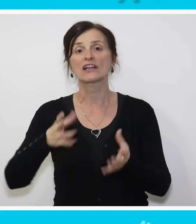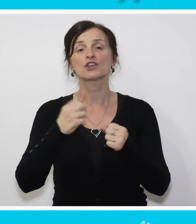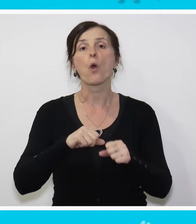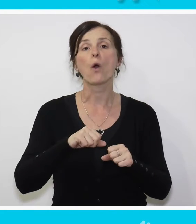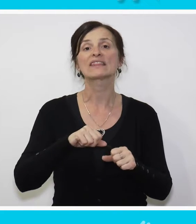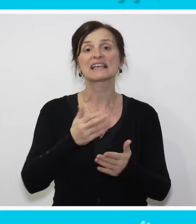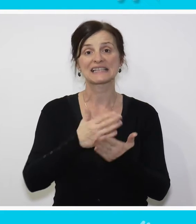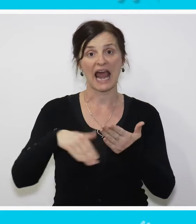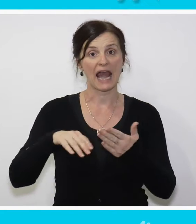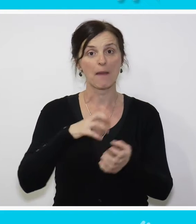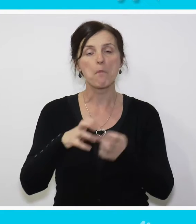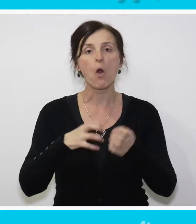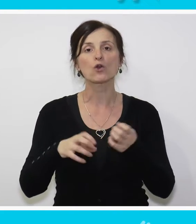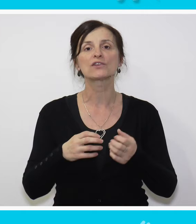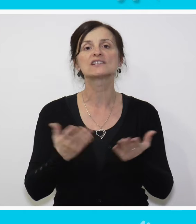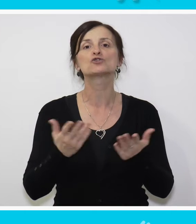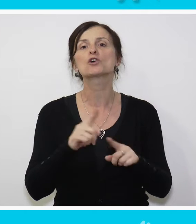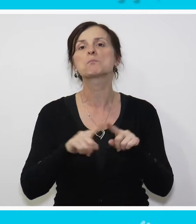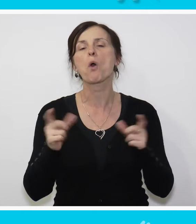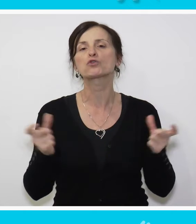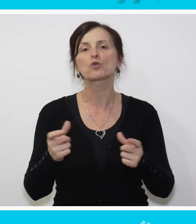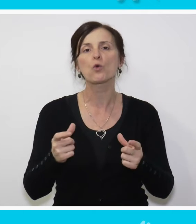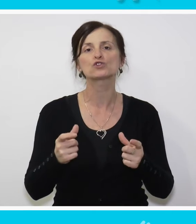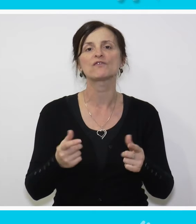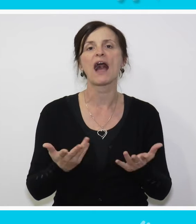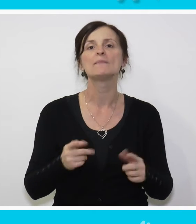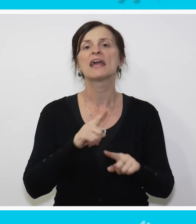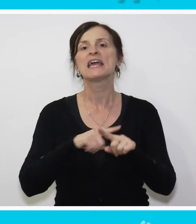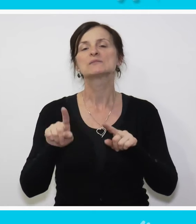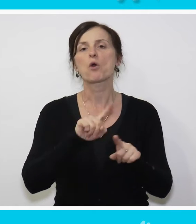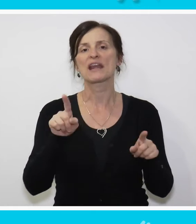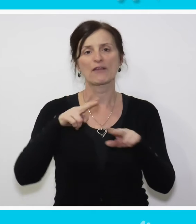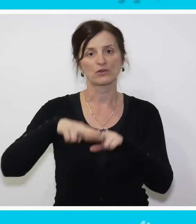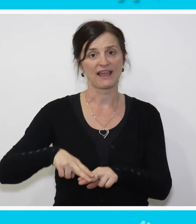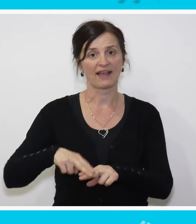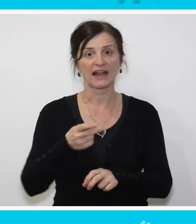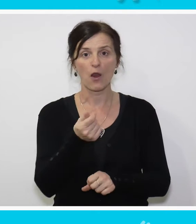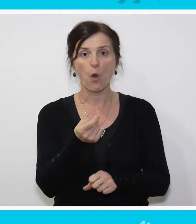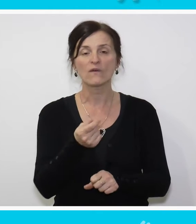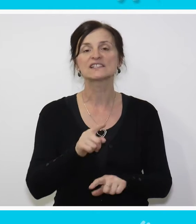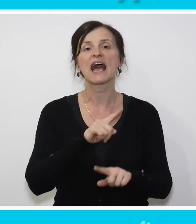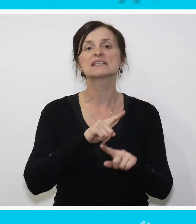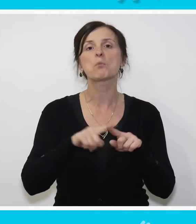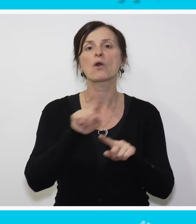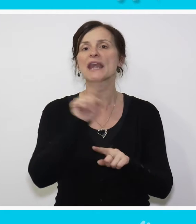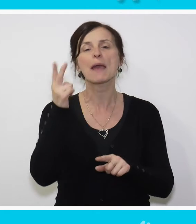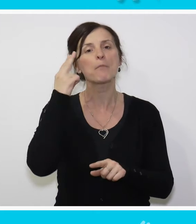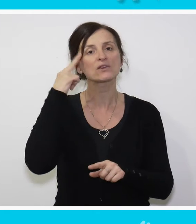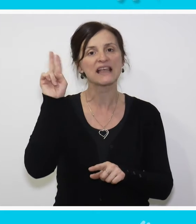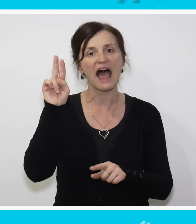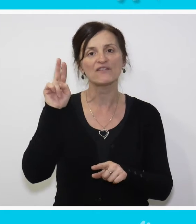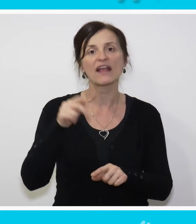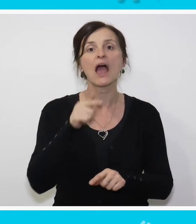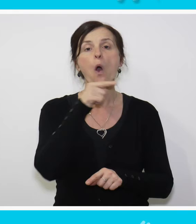porodice. Što zbog društvene stigme, što zbog nedostatka sredstava, što zbog nepoznavanja